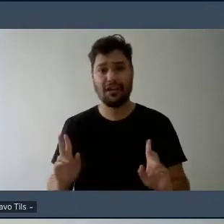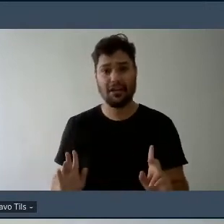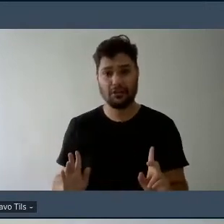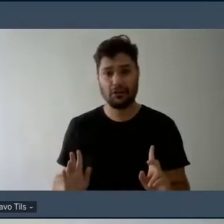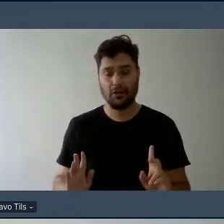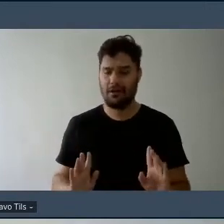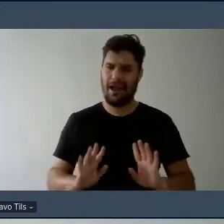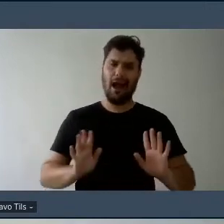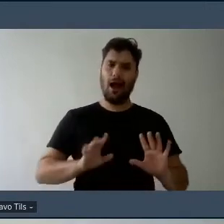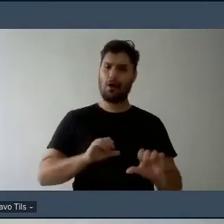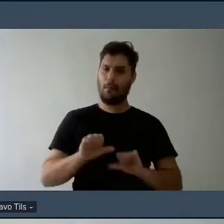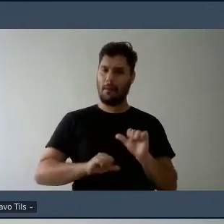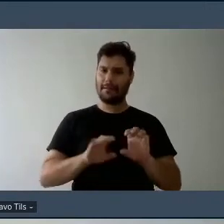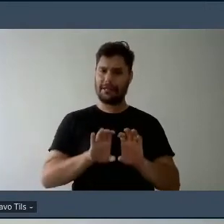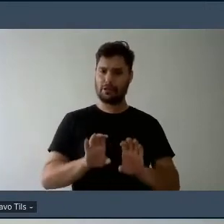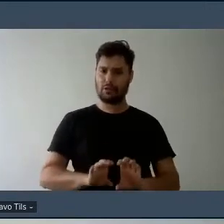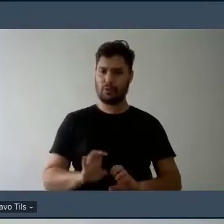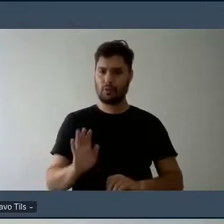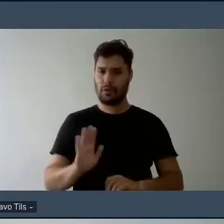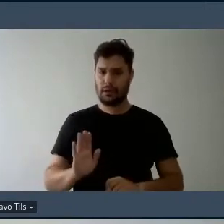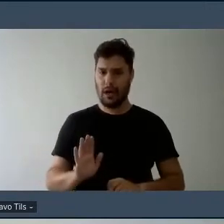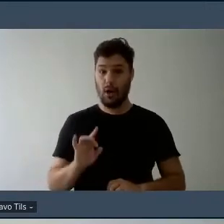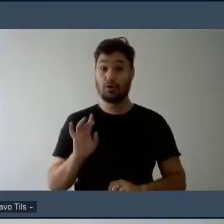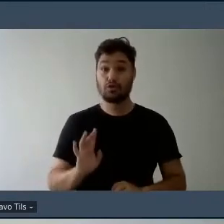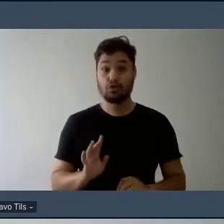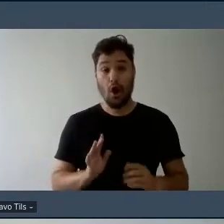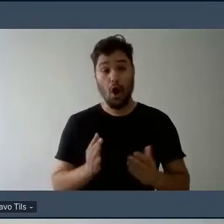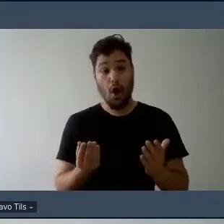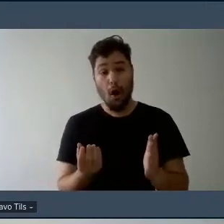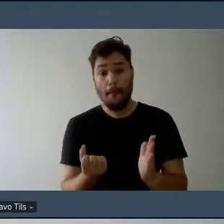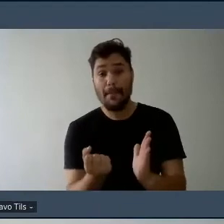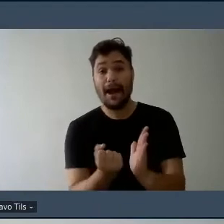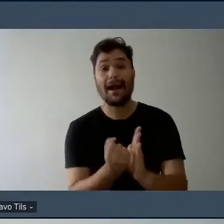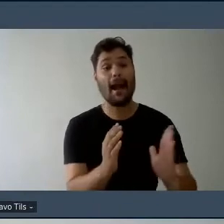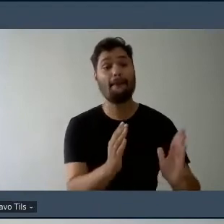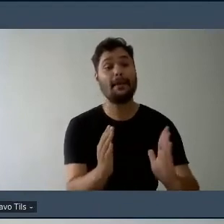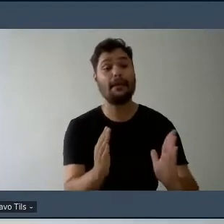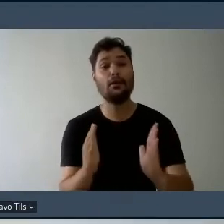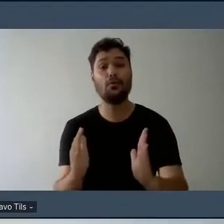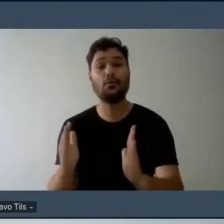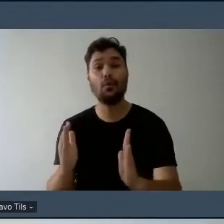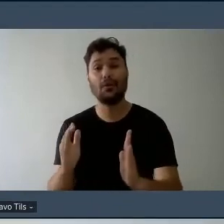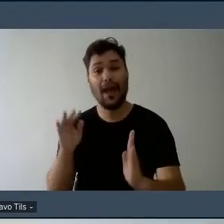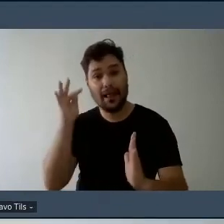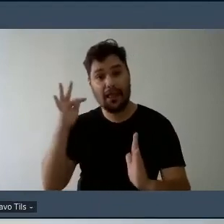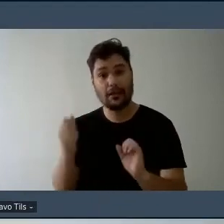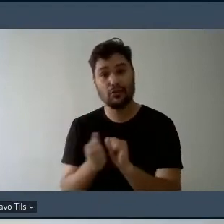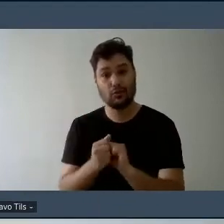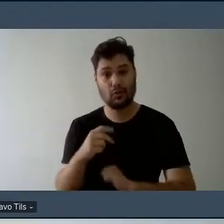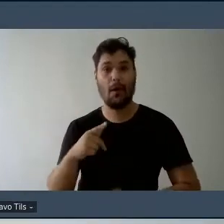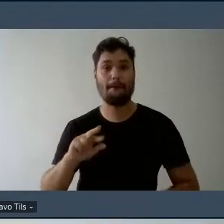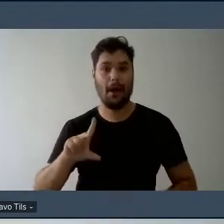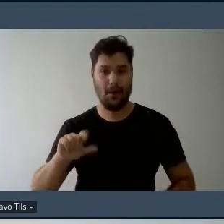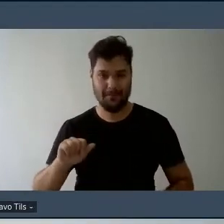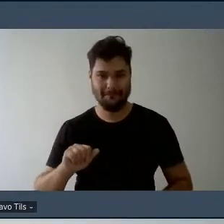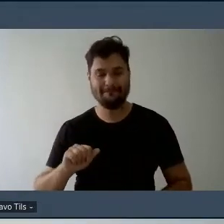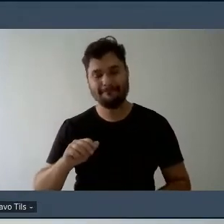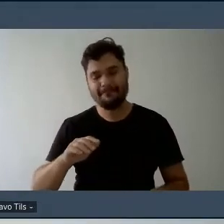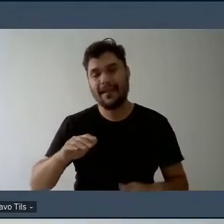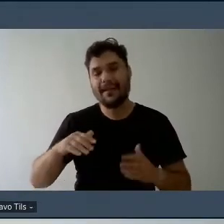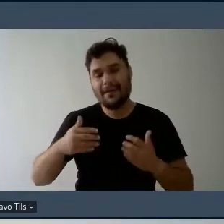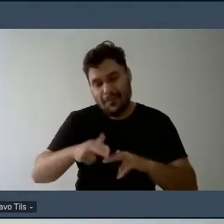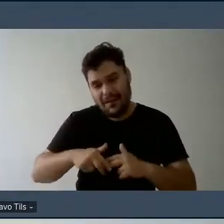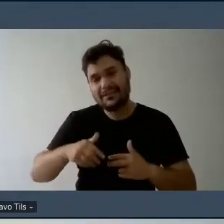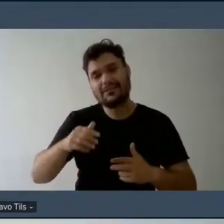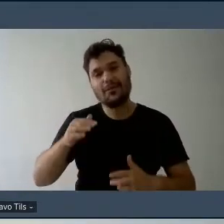tá bom só ali dar uma pontuada nisso né Fátima imenso obrigada como